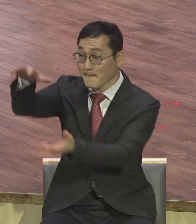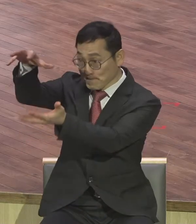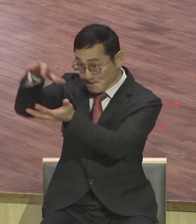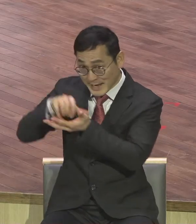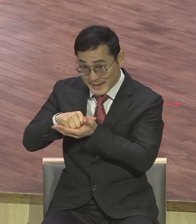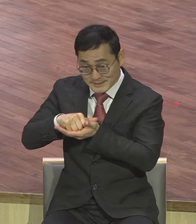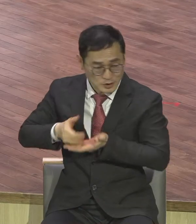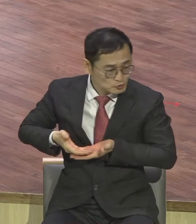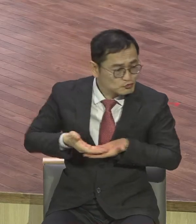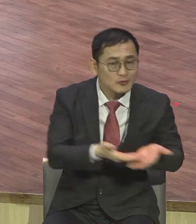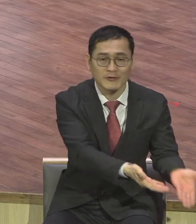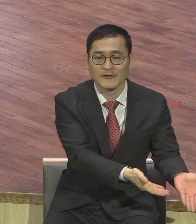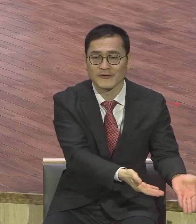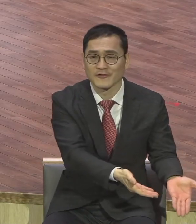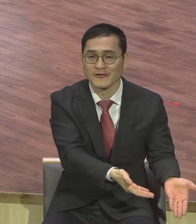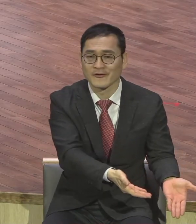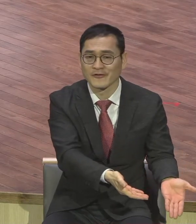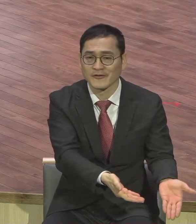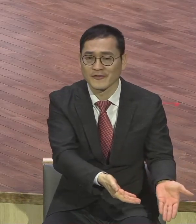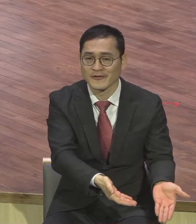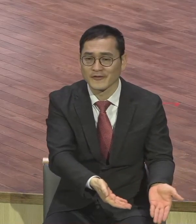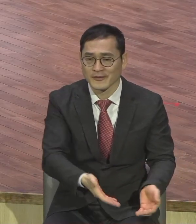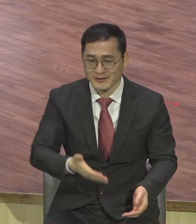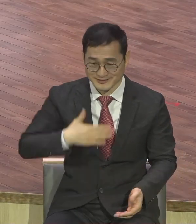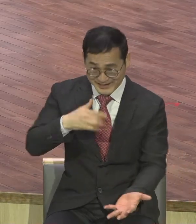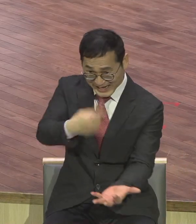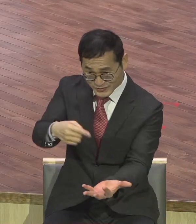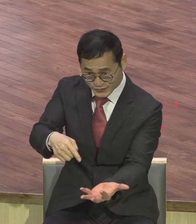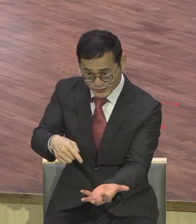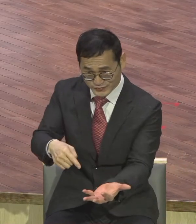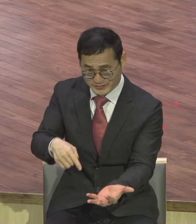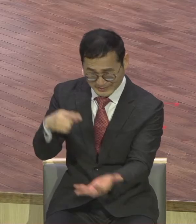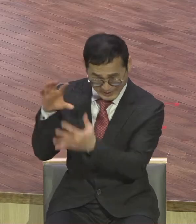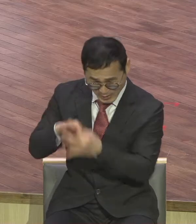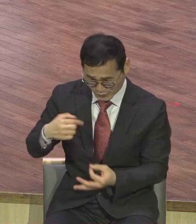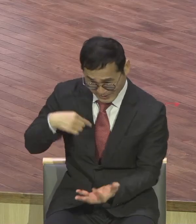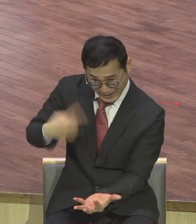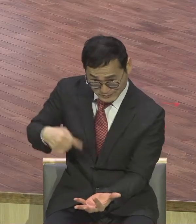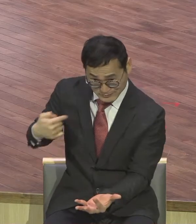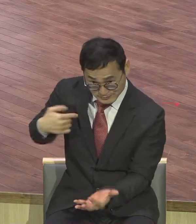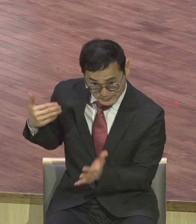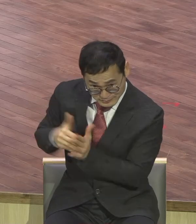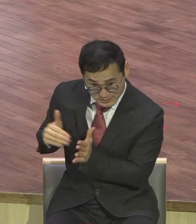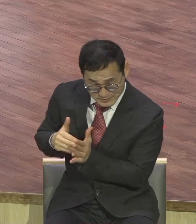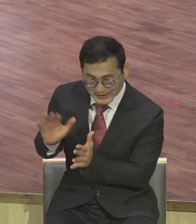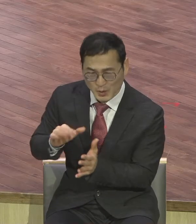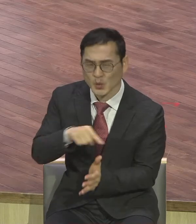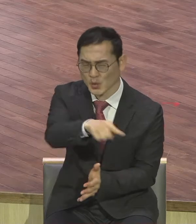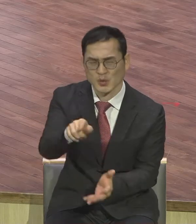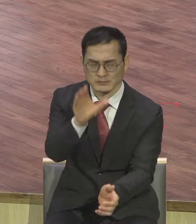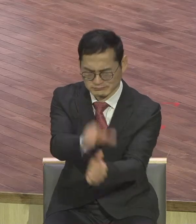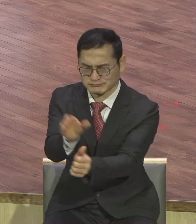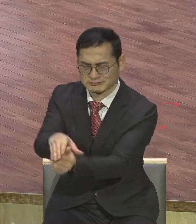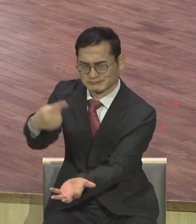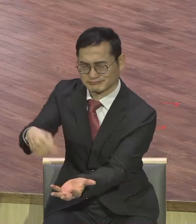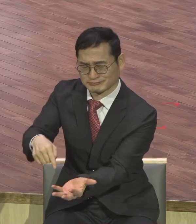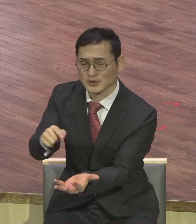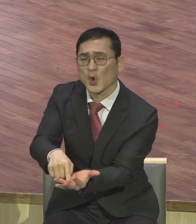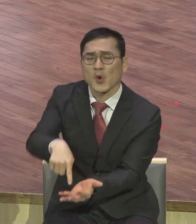스승이 되라 내가 정의인 되라 그랬죠 그걸 뭐라 그래요 다로파 내가 그리스도의 정의인